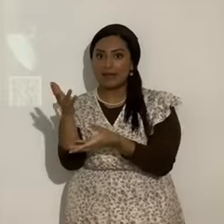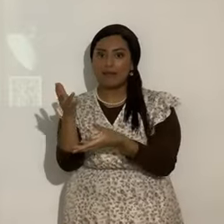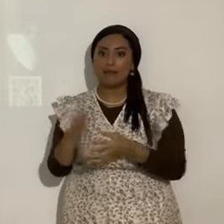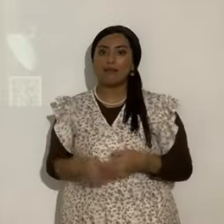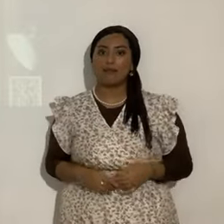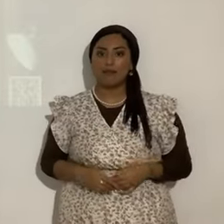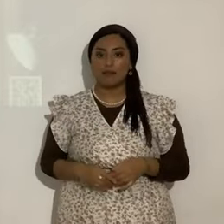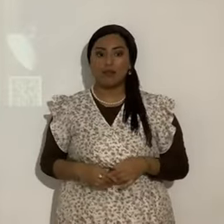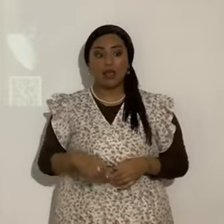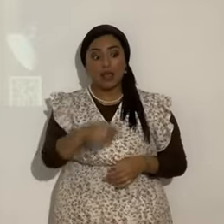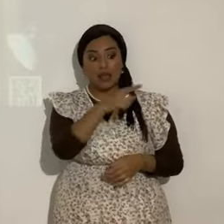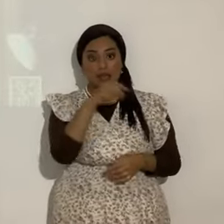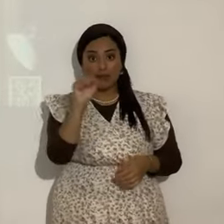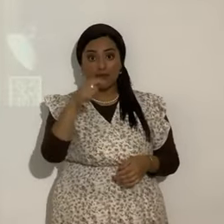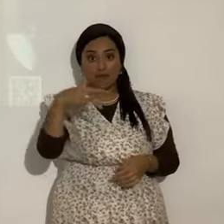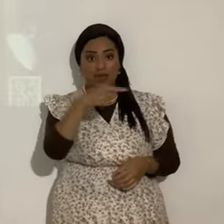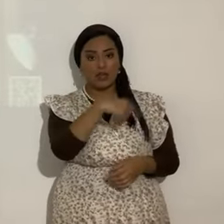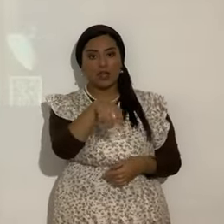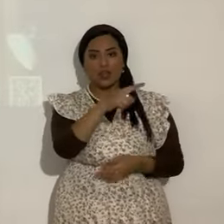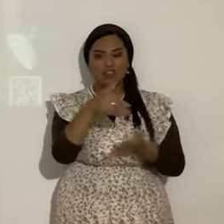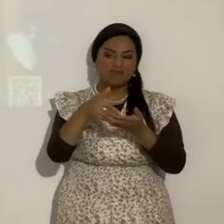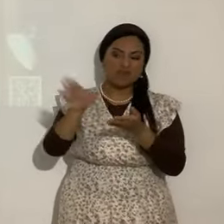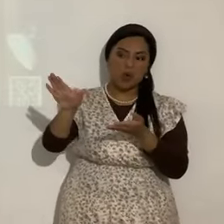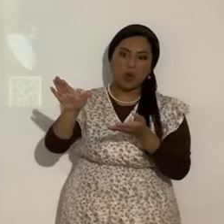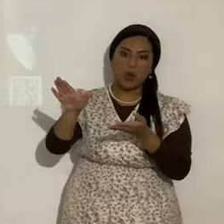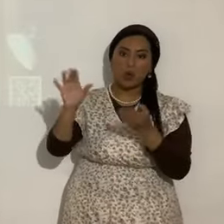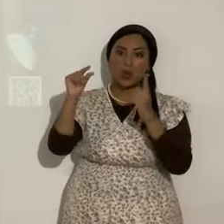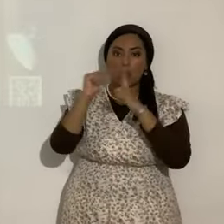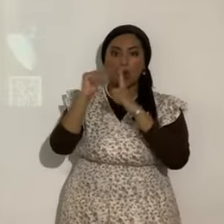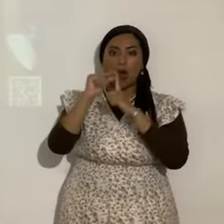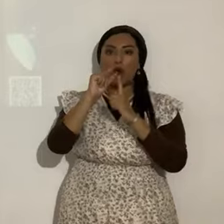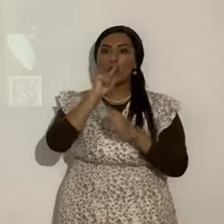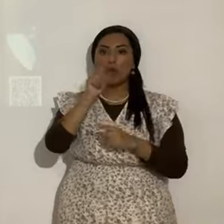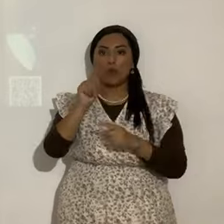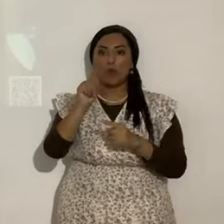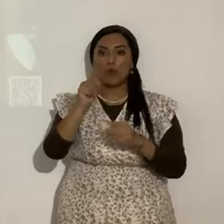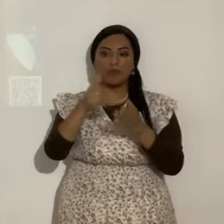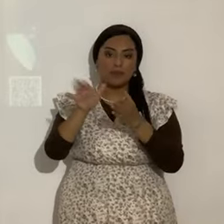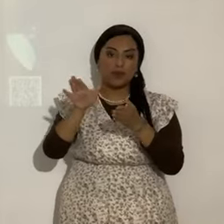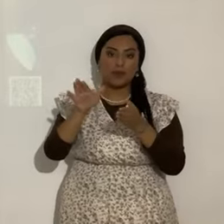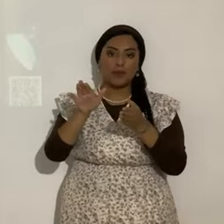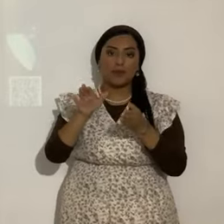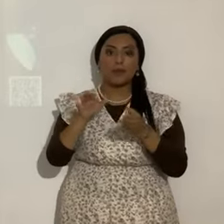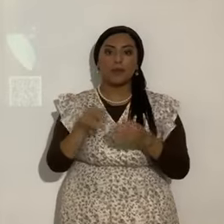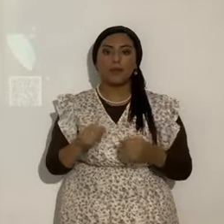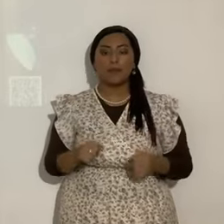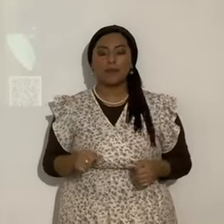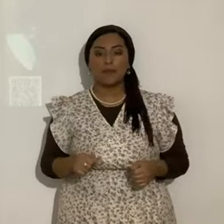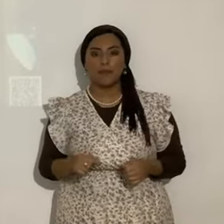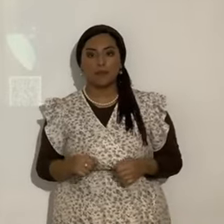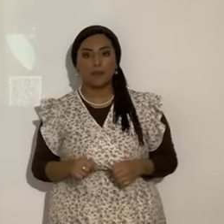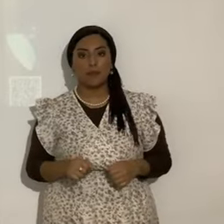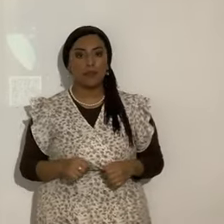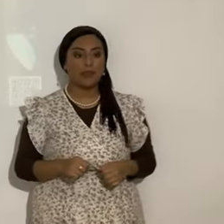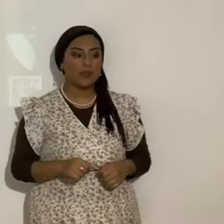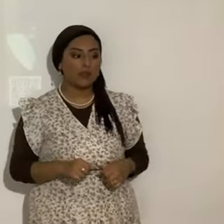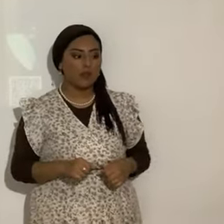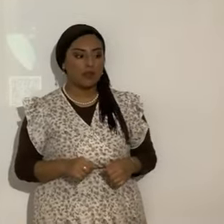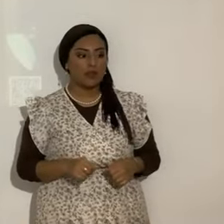Ellos estaban rechazando la palabra de verdad de Yahweh, quien es Yahshua, pero ellos, pero la idea es que